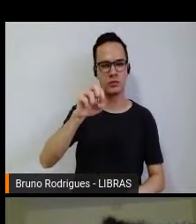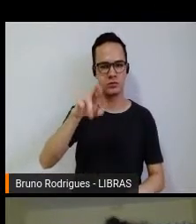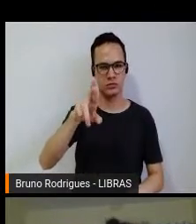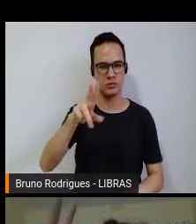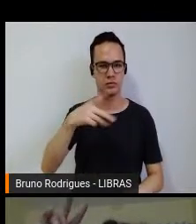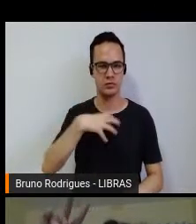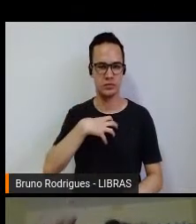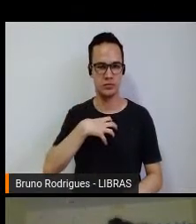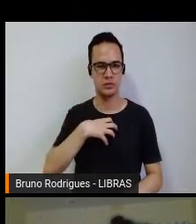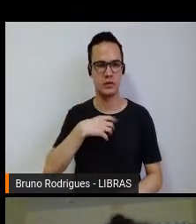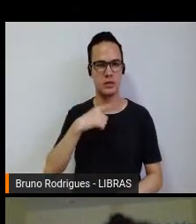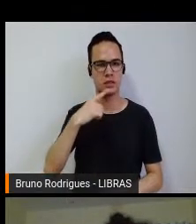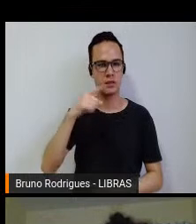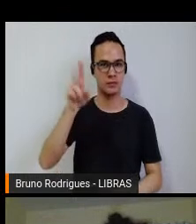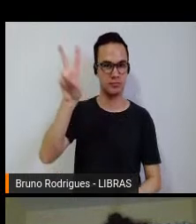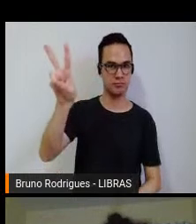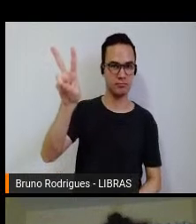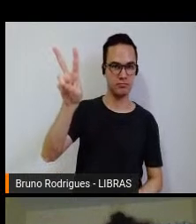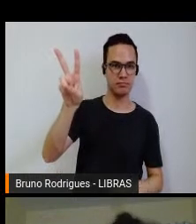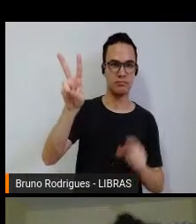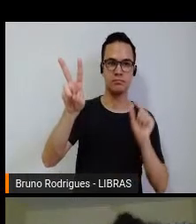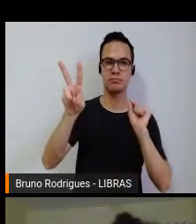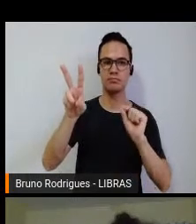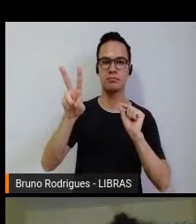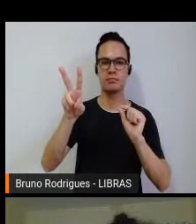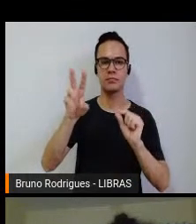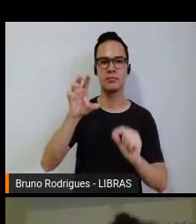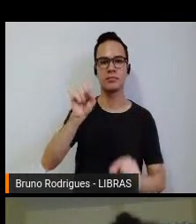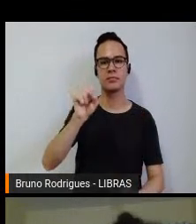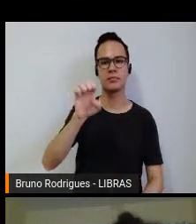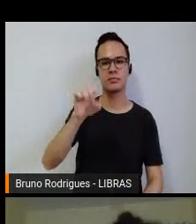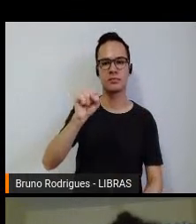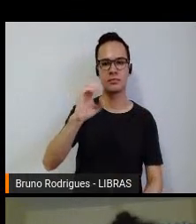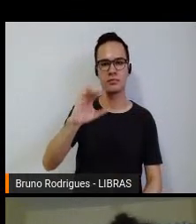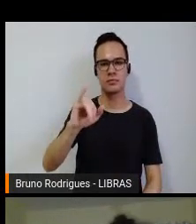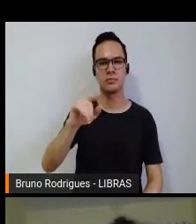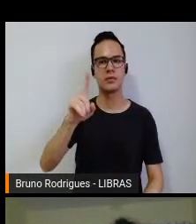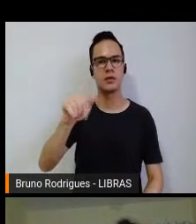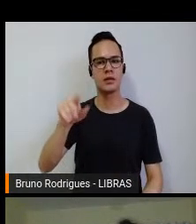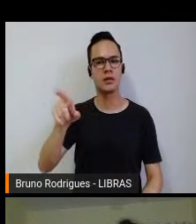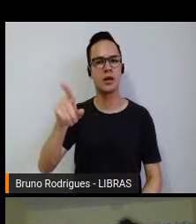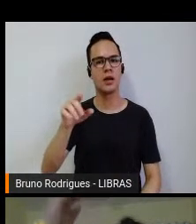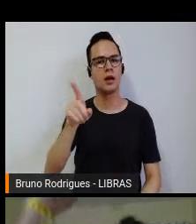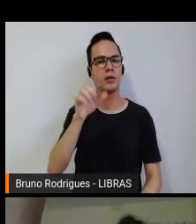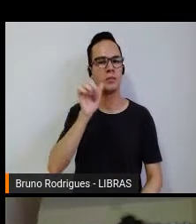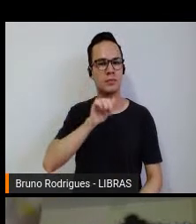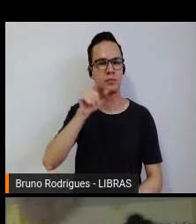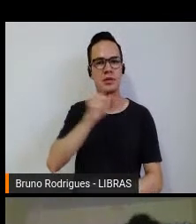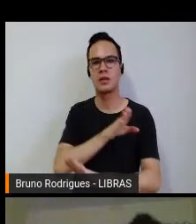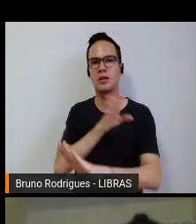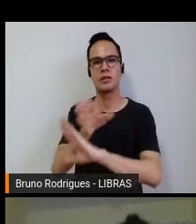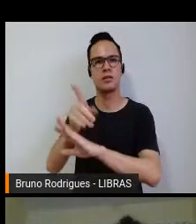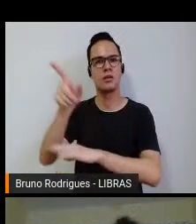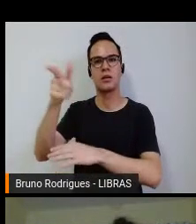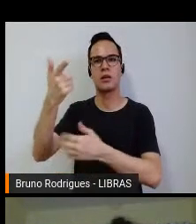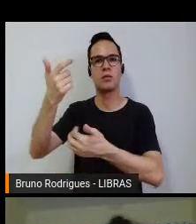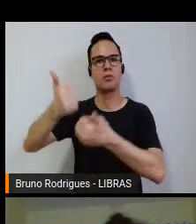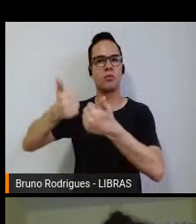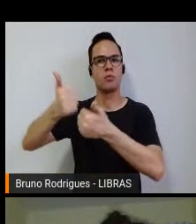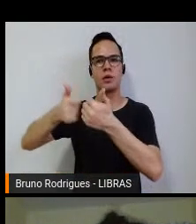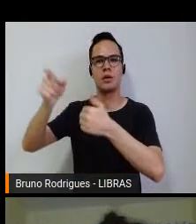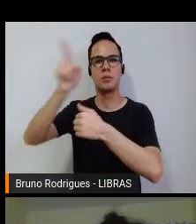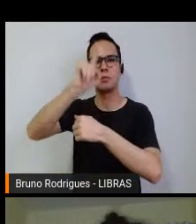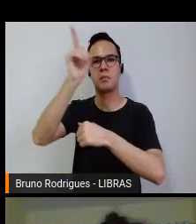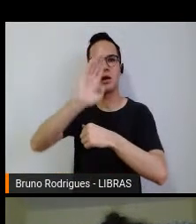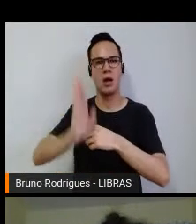atrás, que está fazendo esse sinalzinho na cabeça dela, que é a Cici, que é a Cisley de Lima do Amor, uma pessoa que foi parar na seleção brasileira, olha